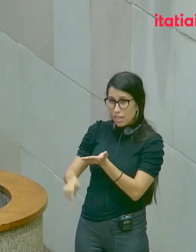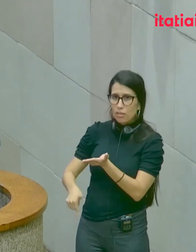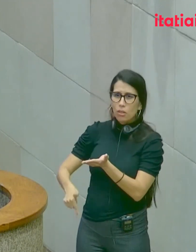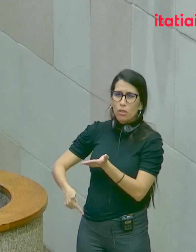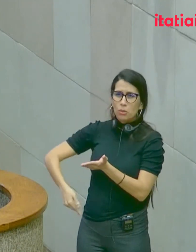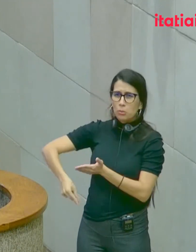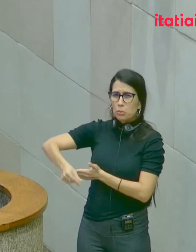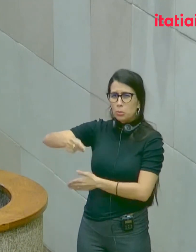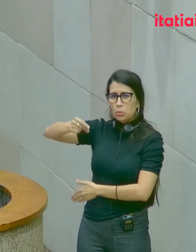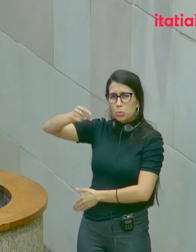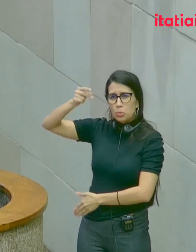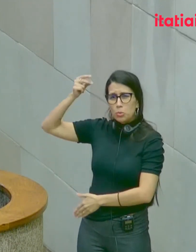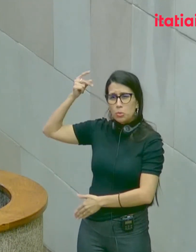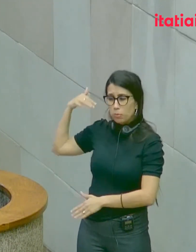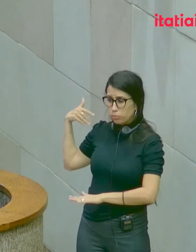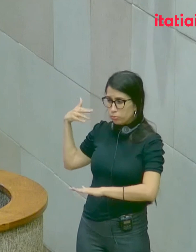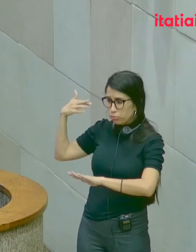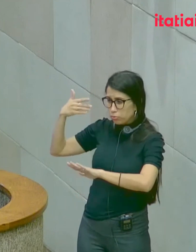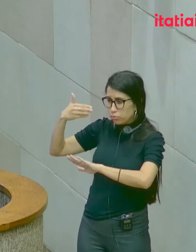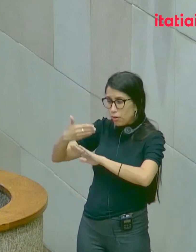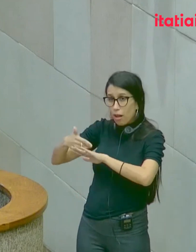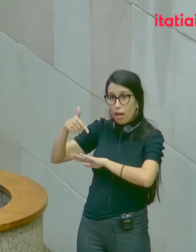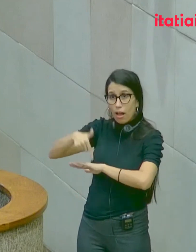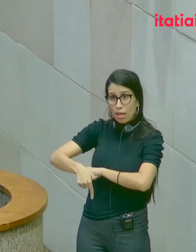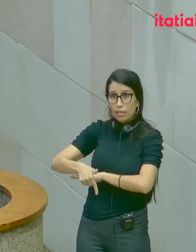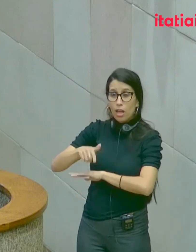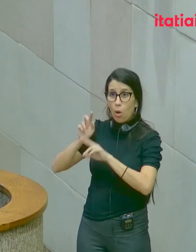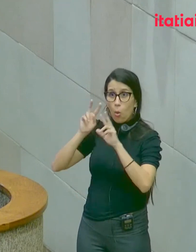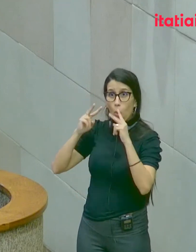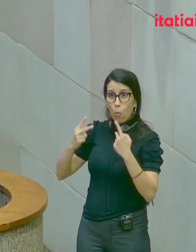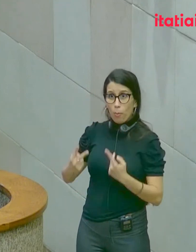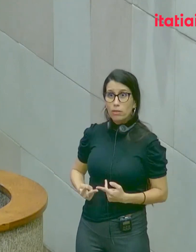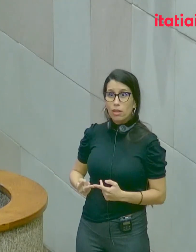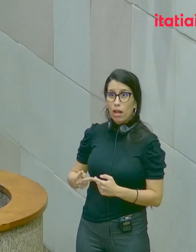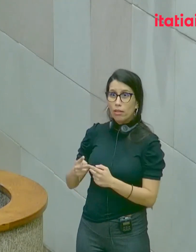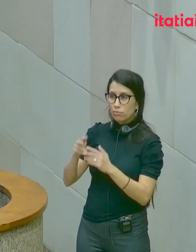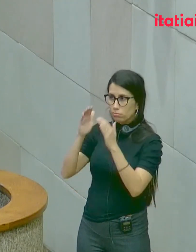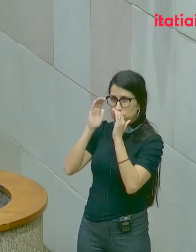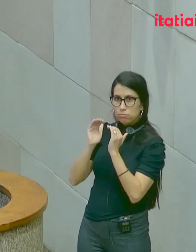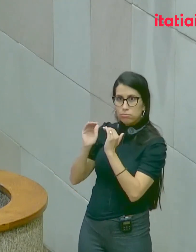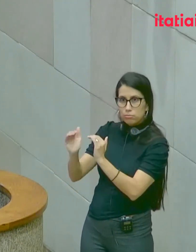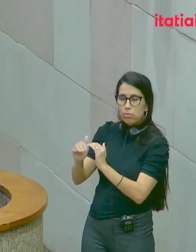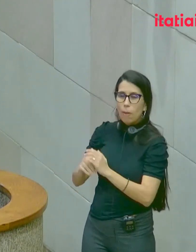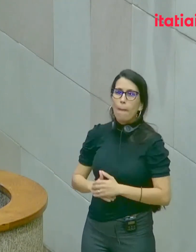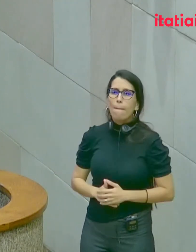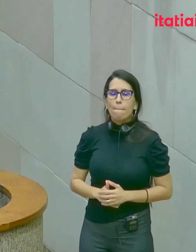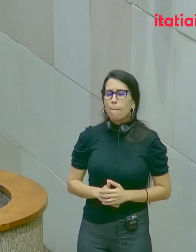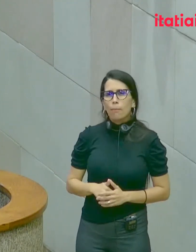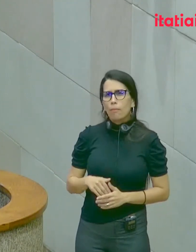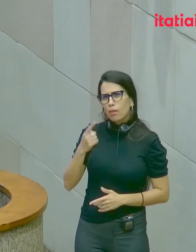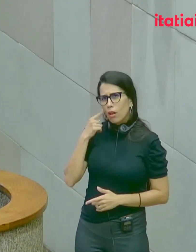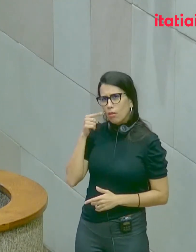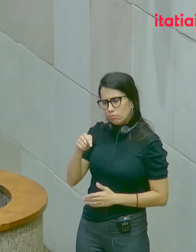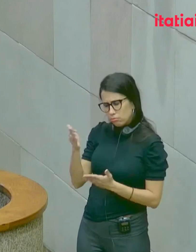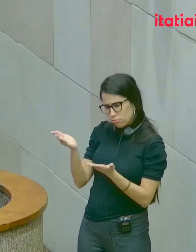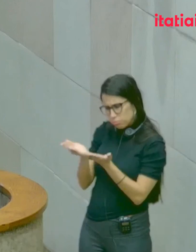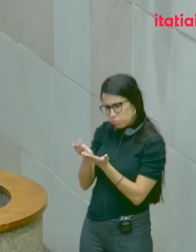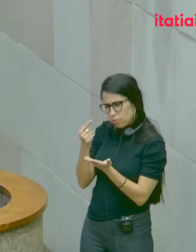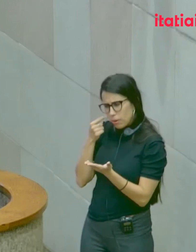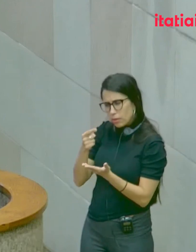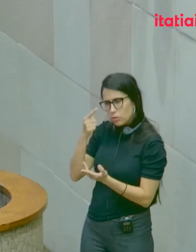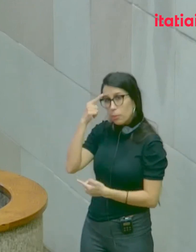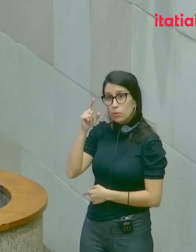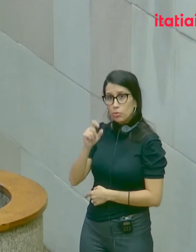integra o patrimônio intelectual da humanidade, nos diz que os crimes e, portanto,